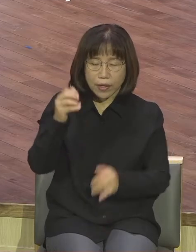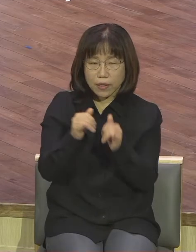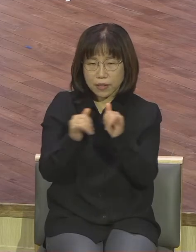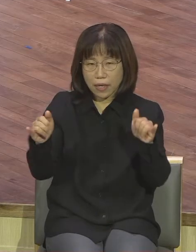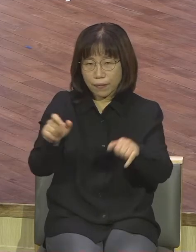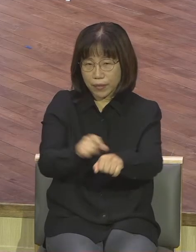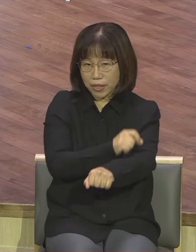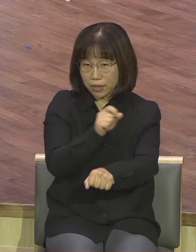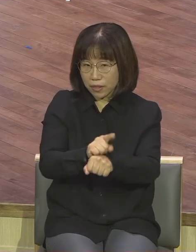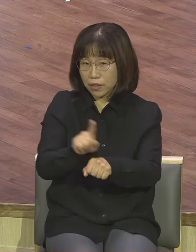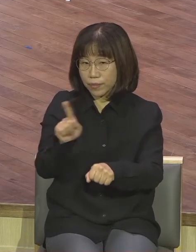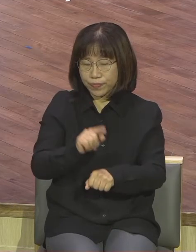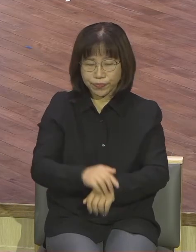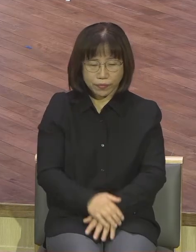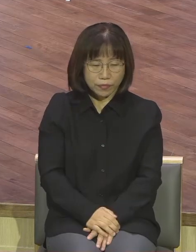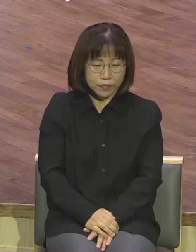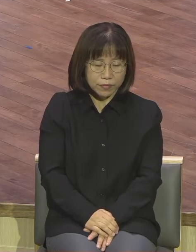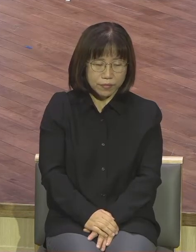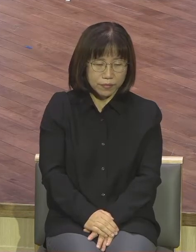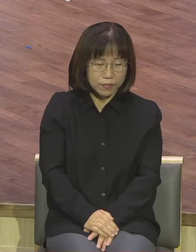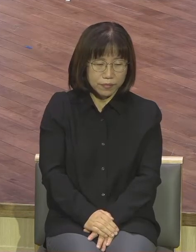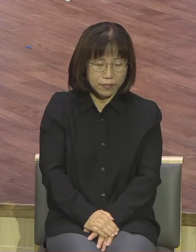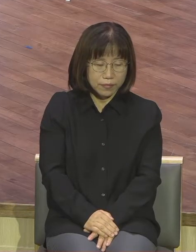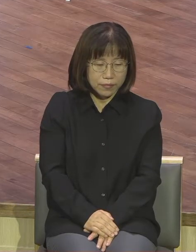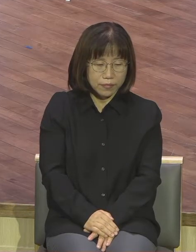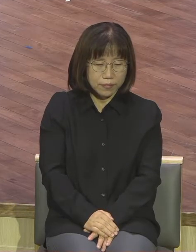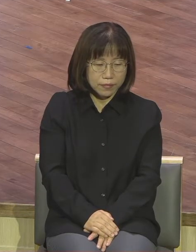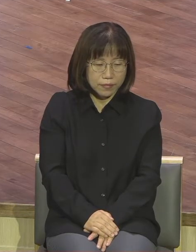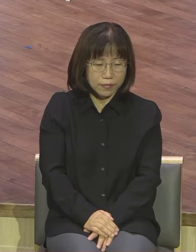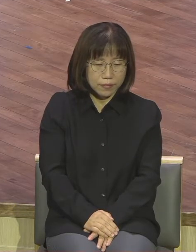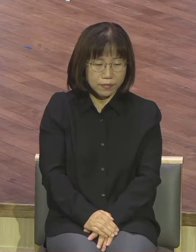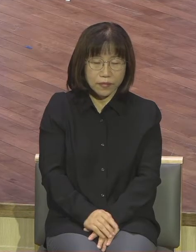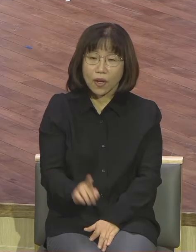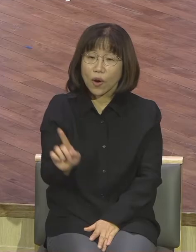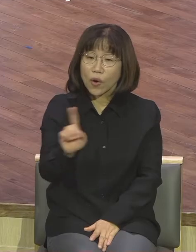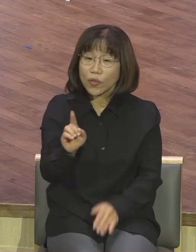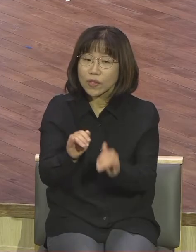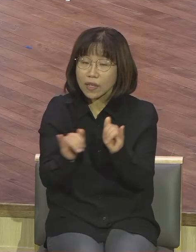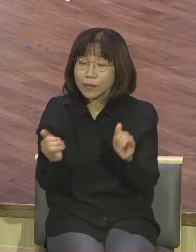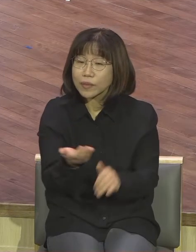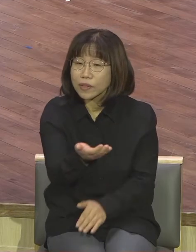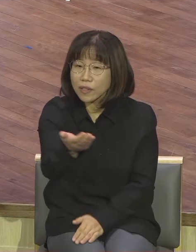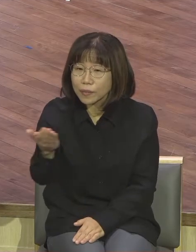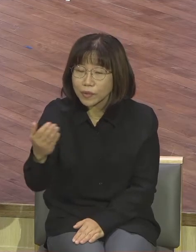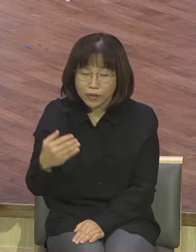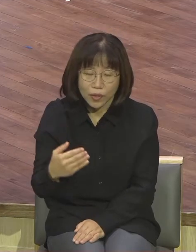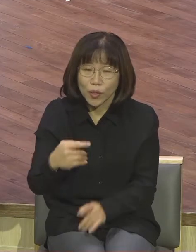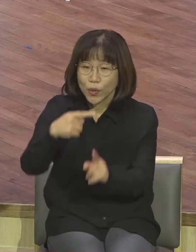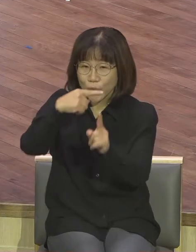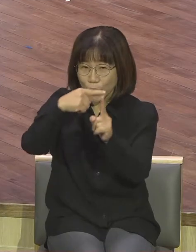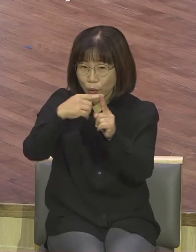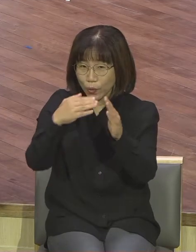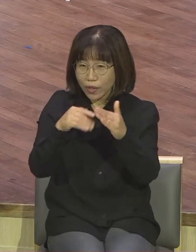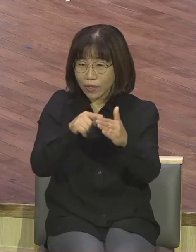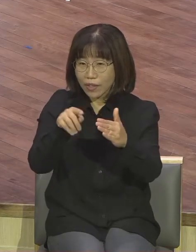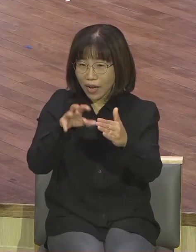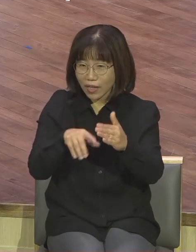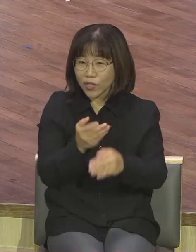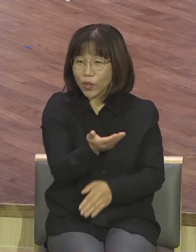특징이 뭐냐 예를 들면 여러분 교회에 있다 교회에서 같이 활동을 하잖아요 교회 기관에서 버스에서